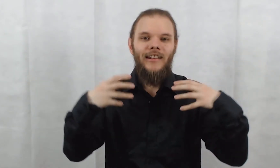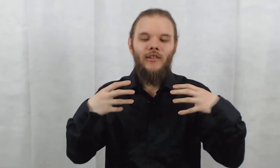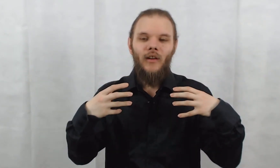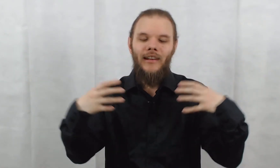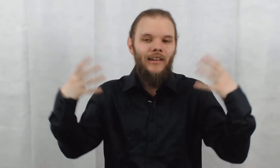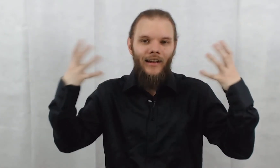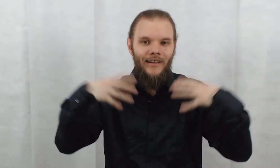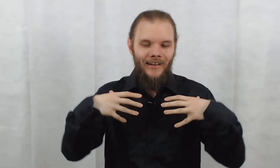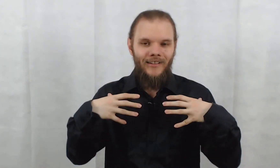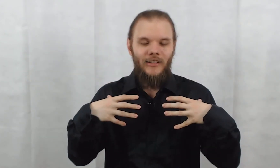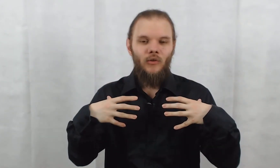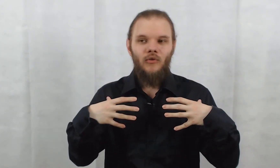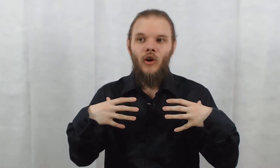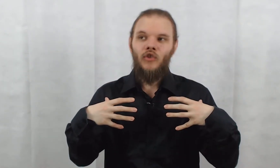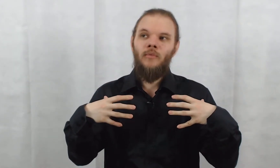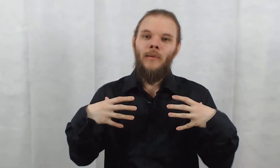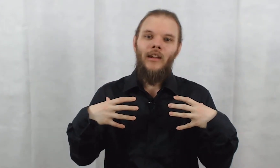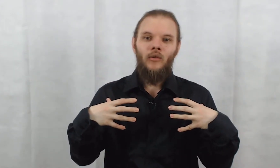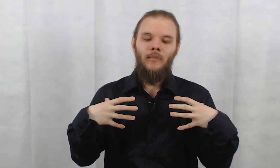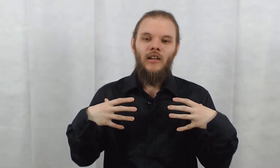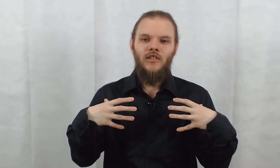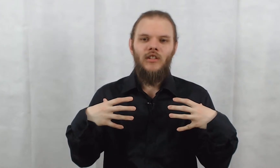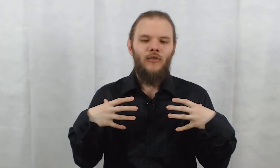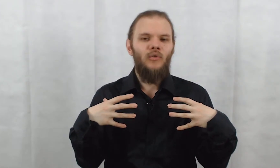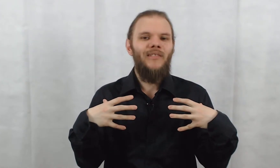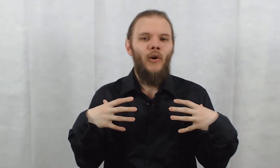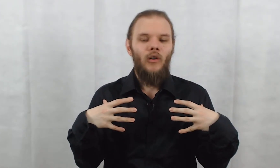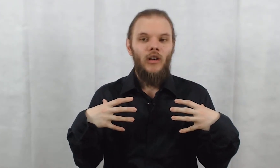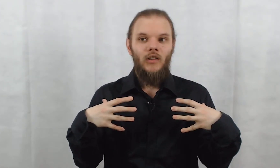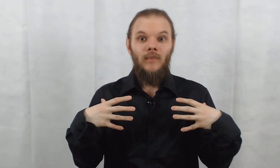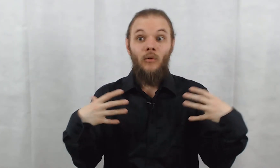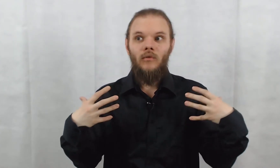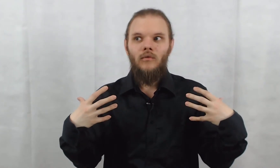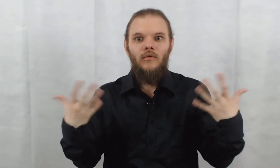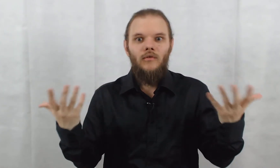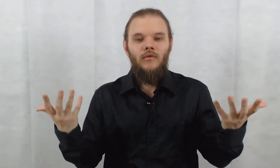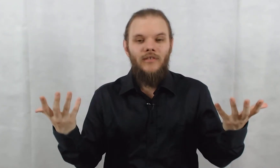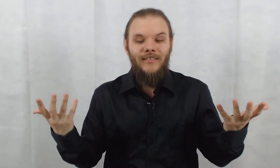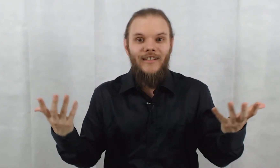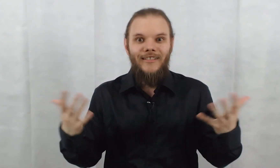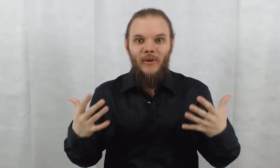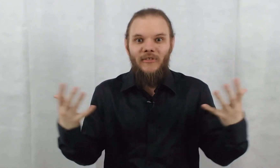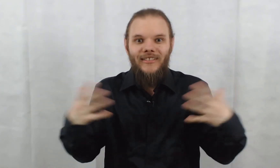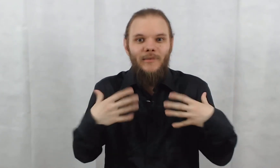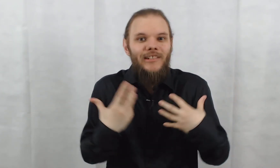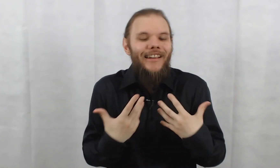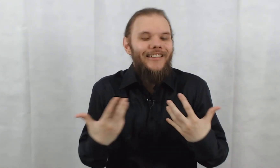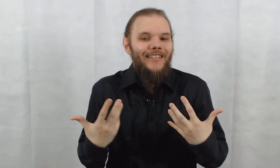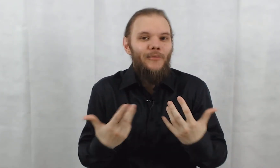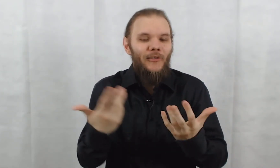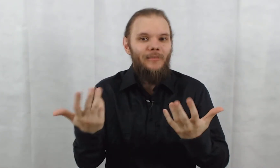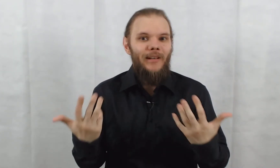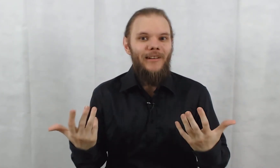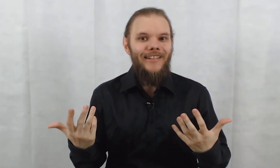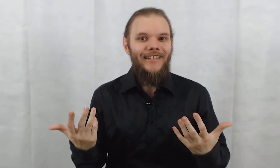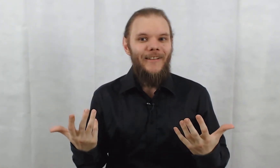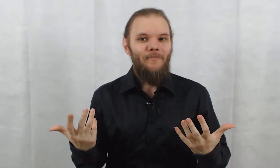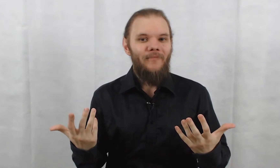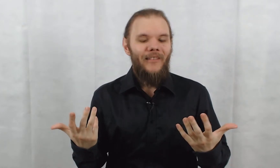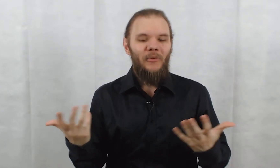est à l'intérieur du corps, tu ne peux pas dire que la maladie, elle se défend. Non, c'est le système immunitaire qui se défend, ce n pas la maladie. Donc,